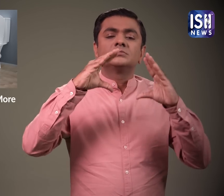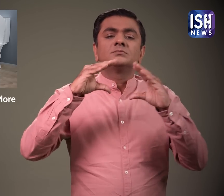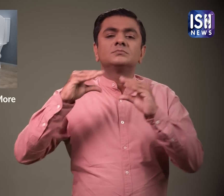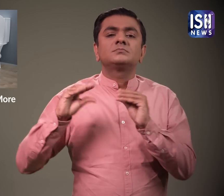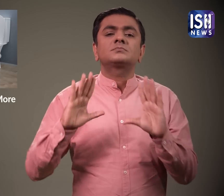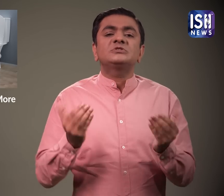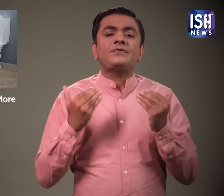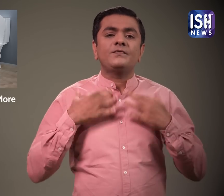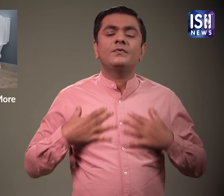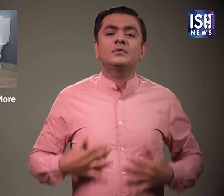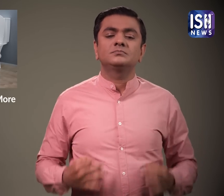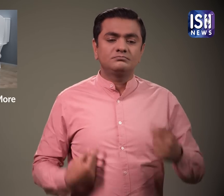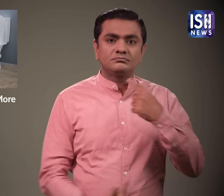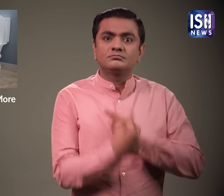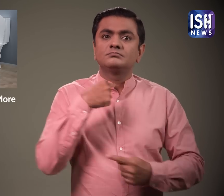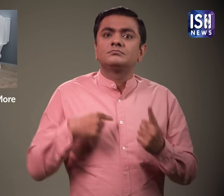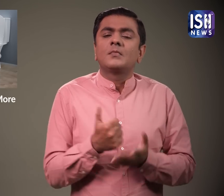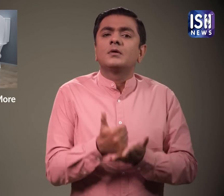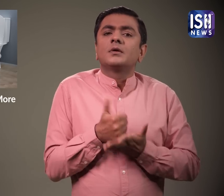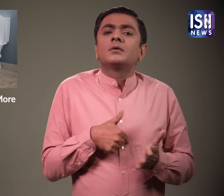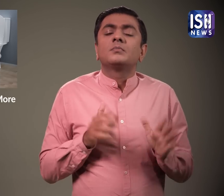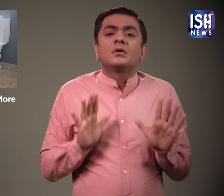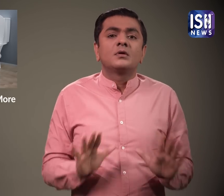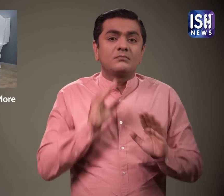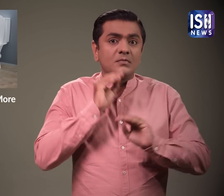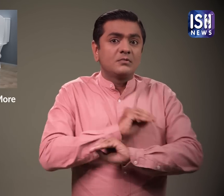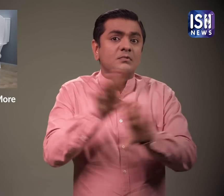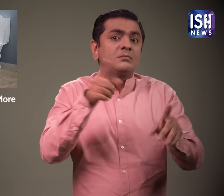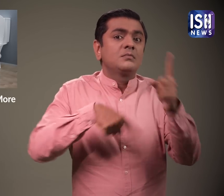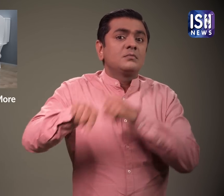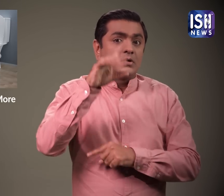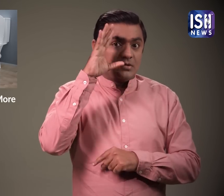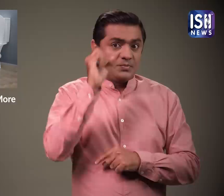ये बैक्टिरिया के प्रजनन को कम करने और आपको स्वस्थ रखने में मदद करता है